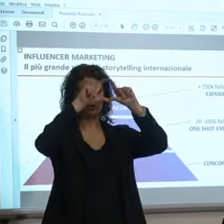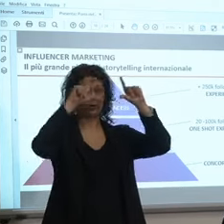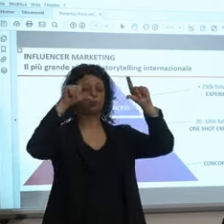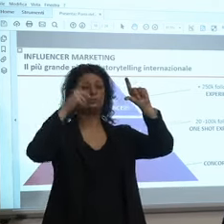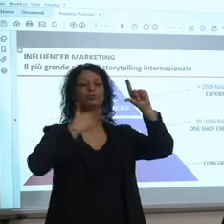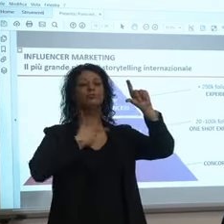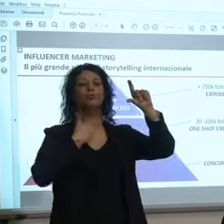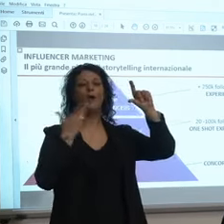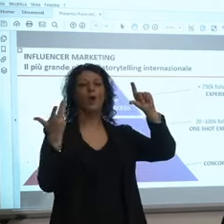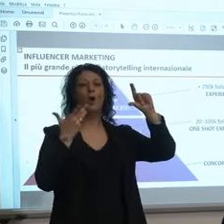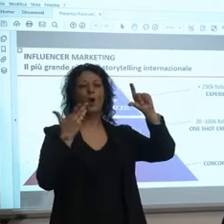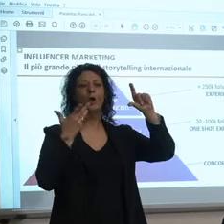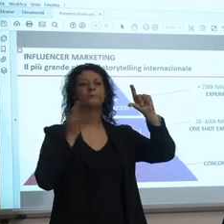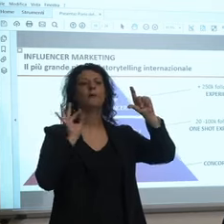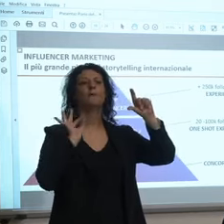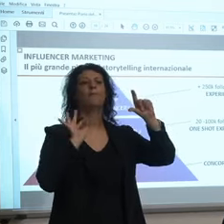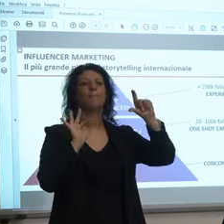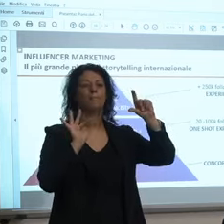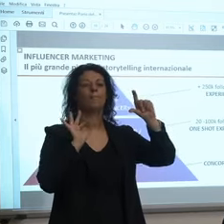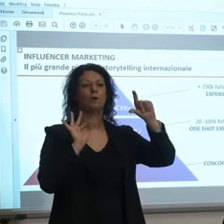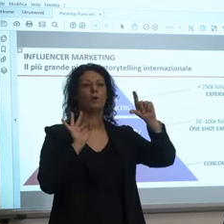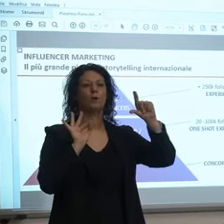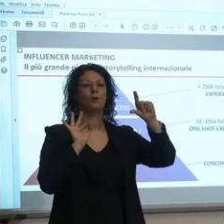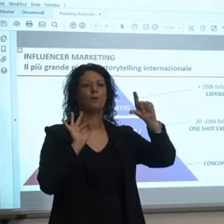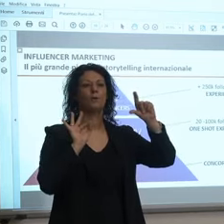i followers